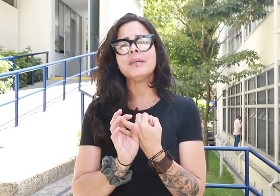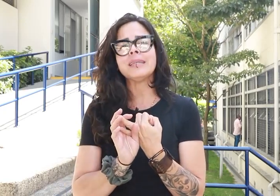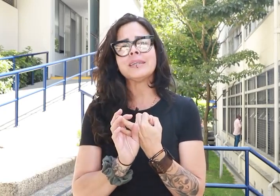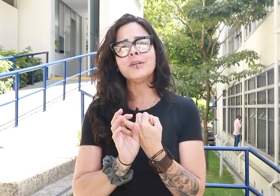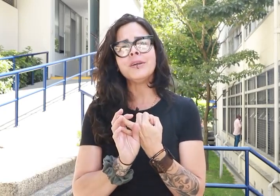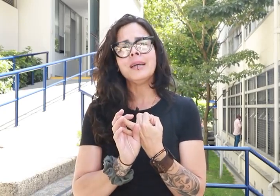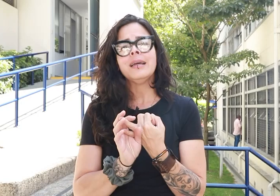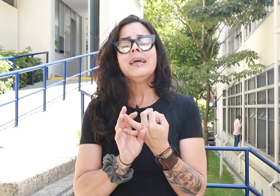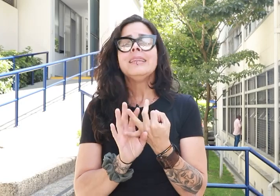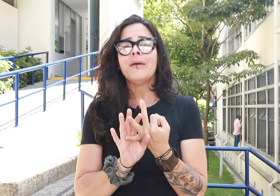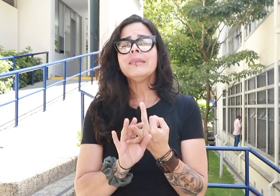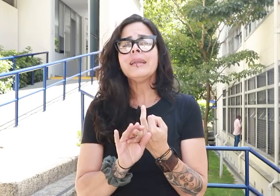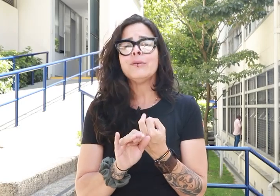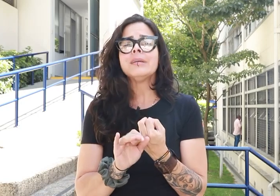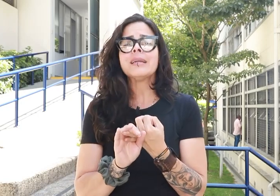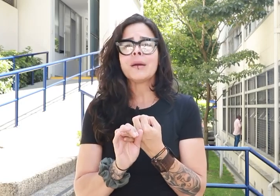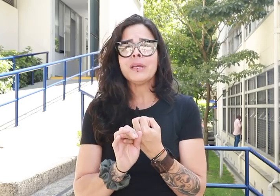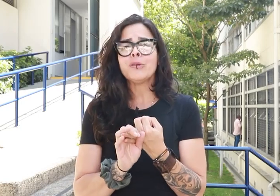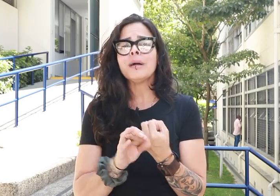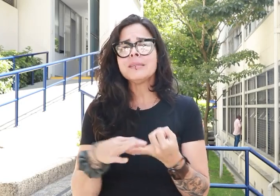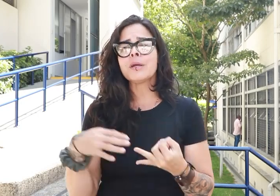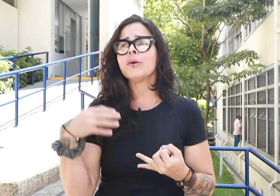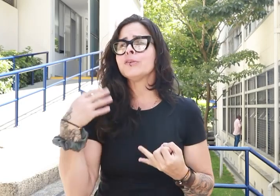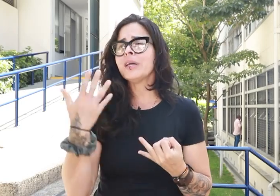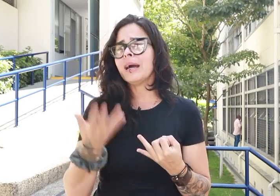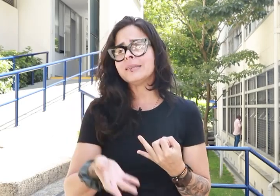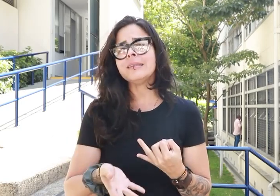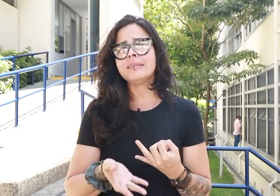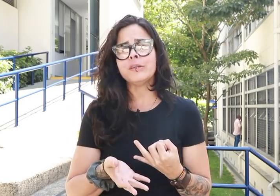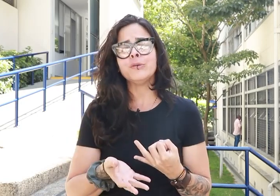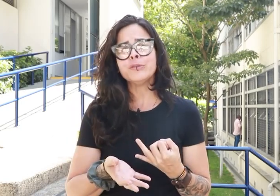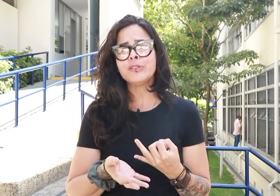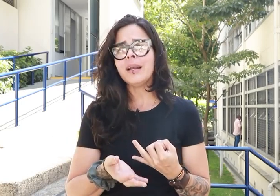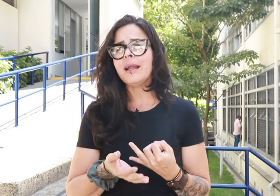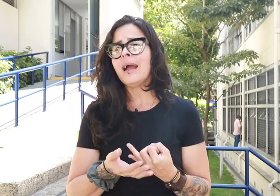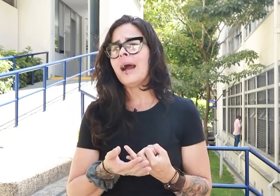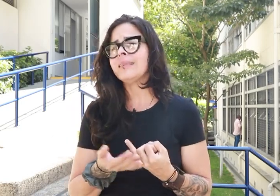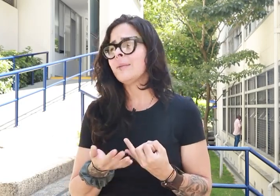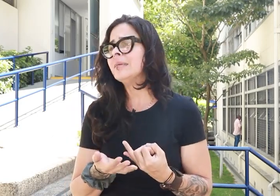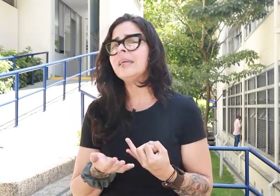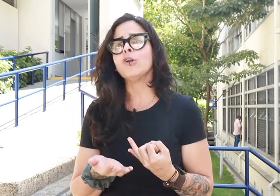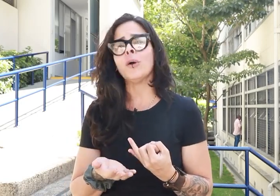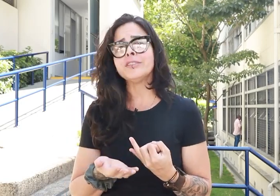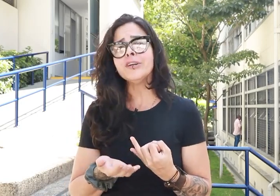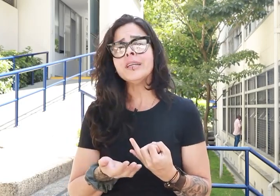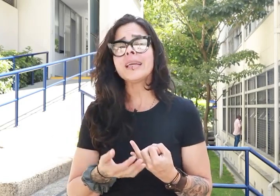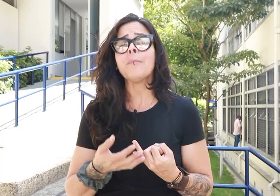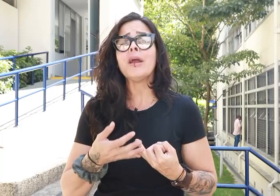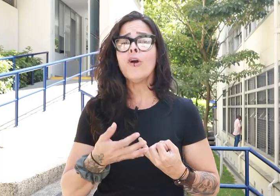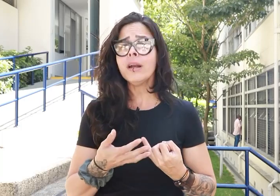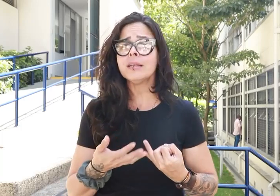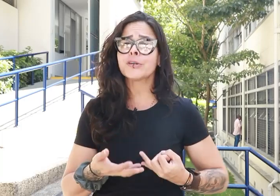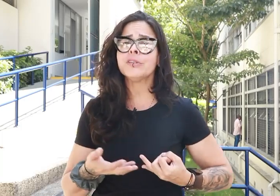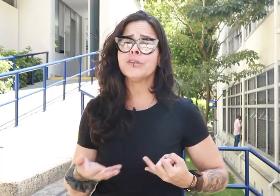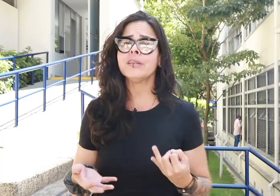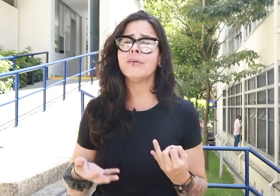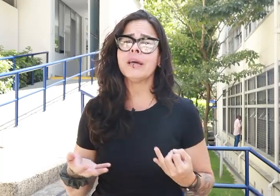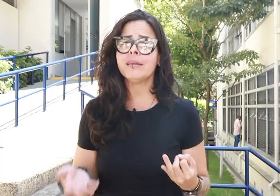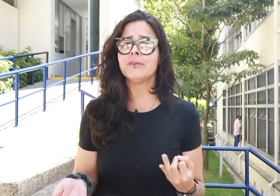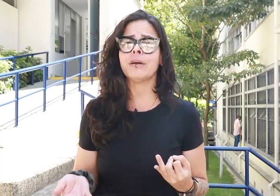investigación deben tener un acercamiento máximo cuando se hace en diseño industrial a temas de innovación que mejoren las condiciones de vida de los